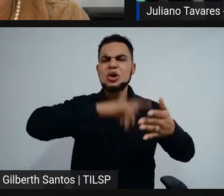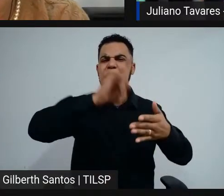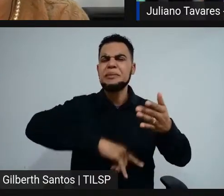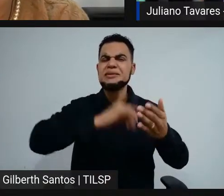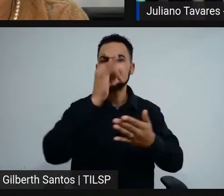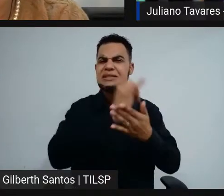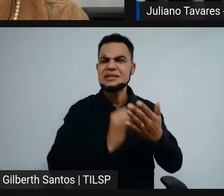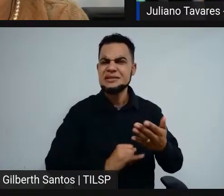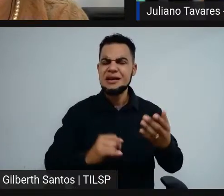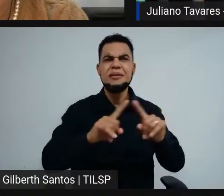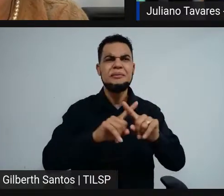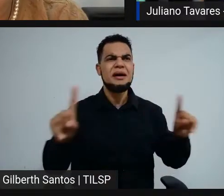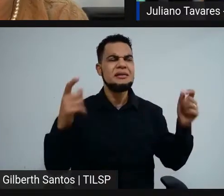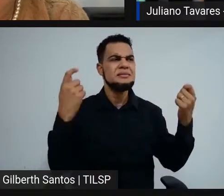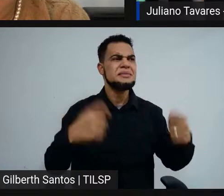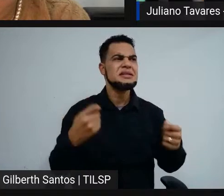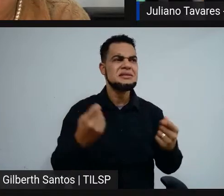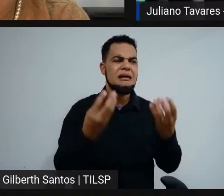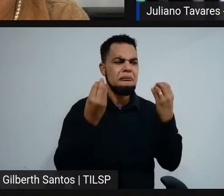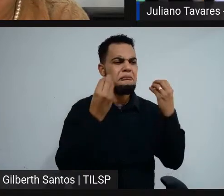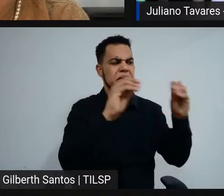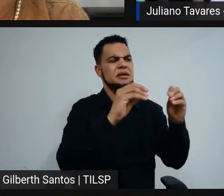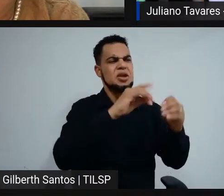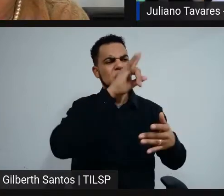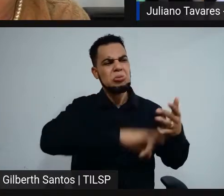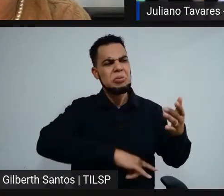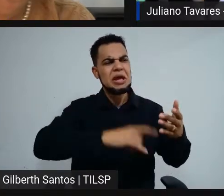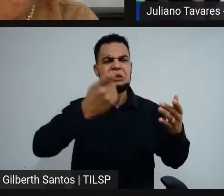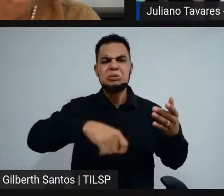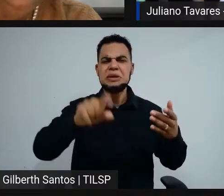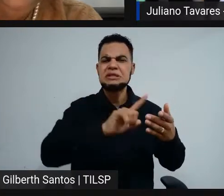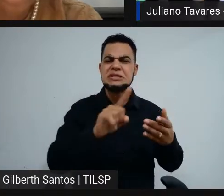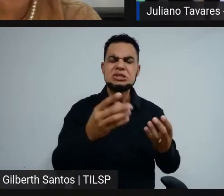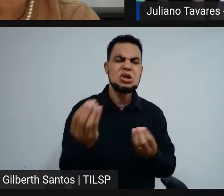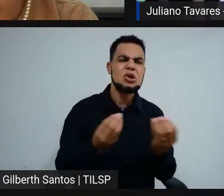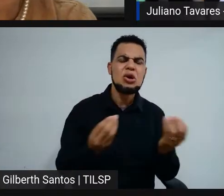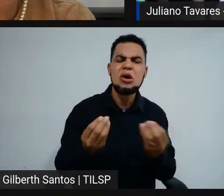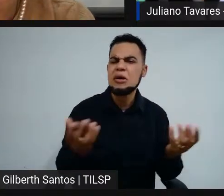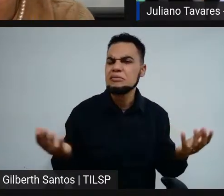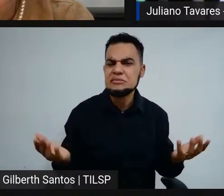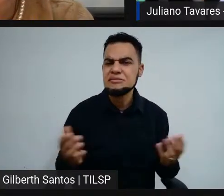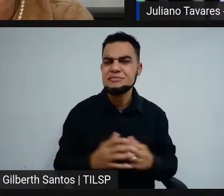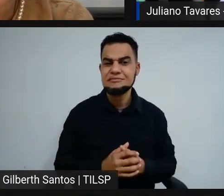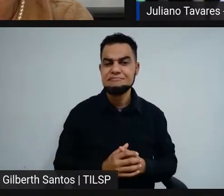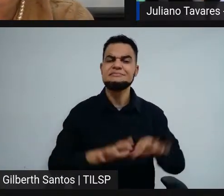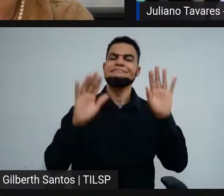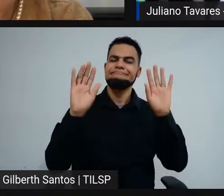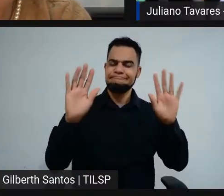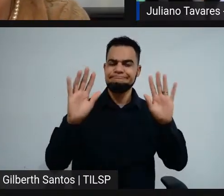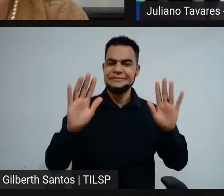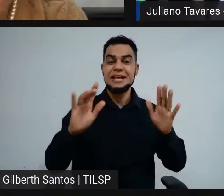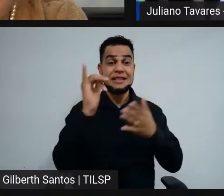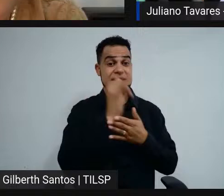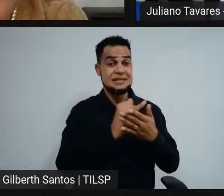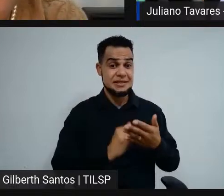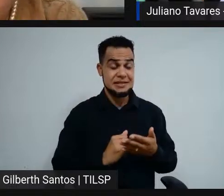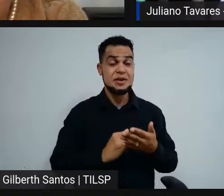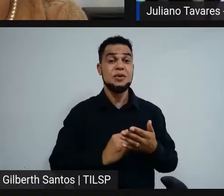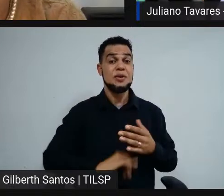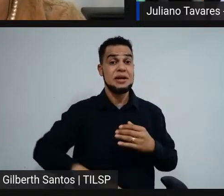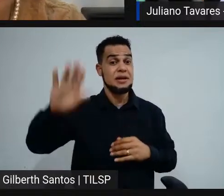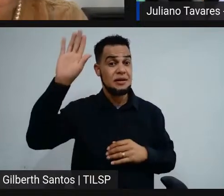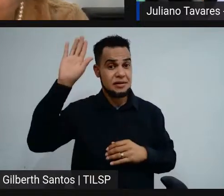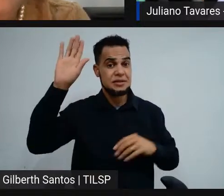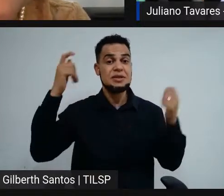mas tem que anexar documentos? Não precisa? Como é que é isso? Ô, Juliana, no ato da inscrição, o candidato precisa informar